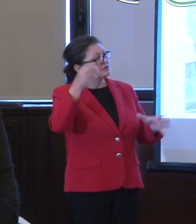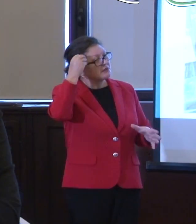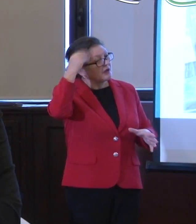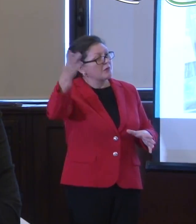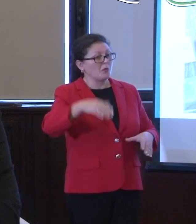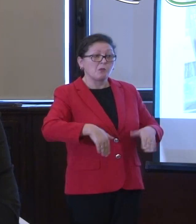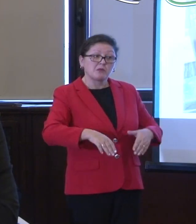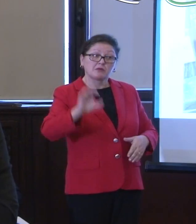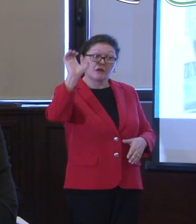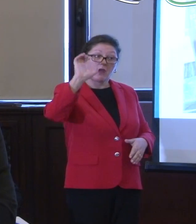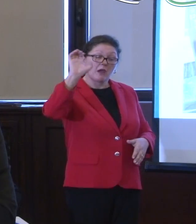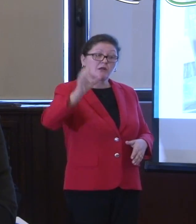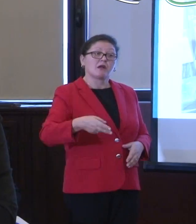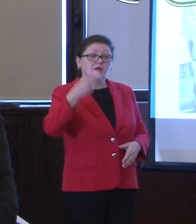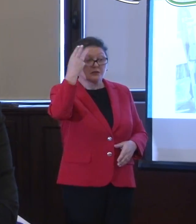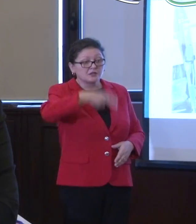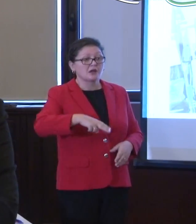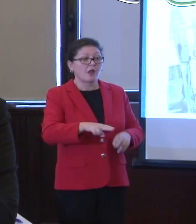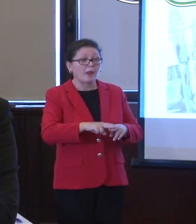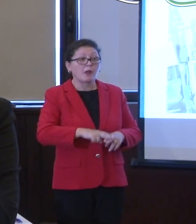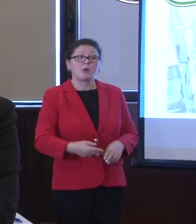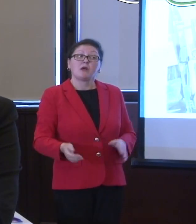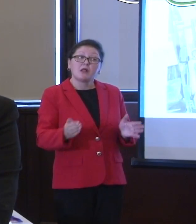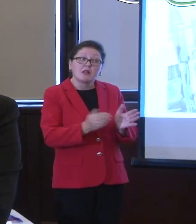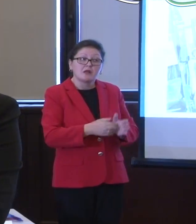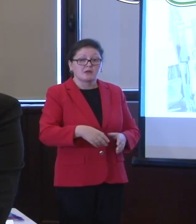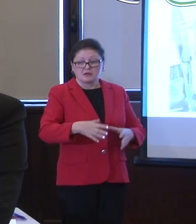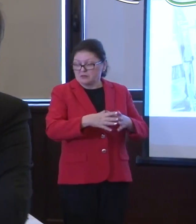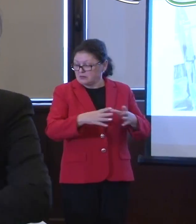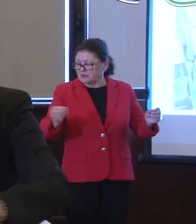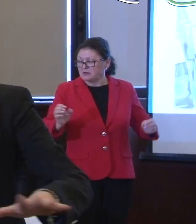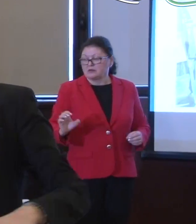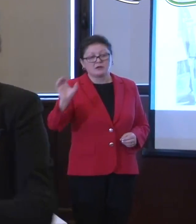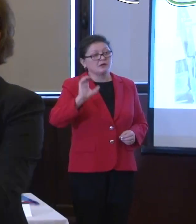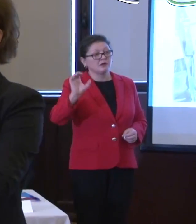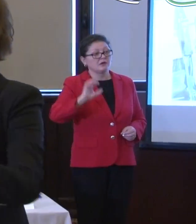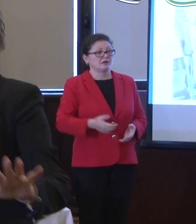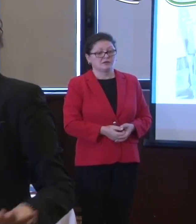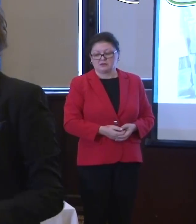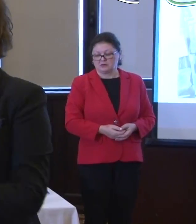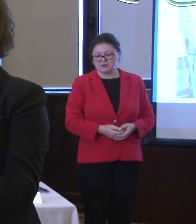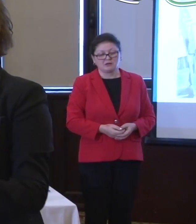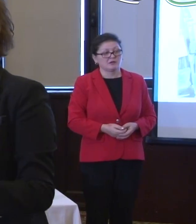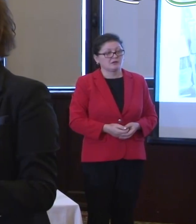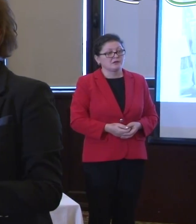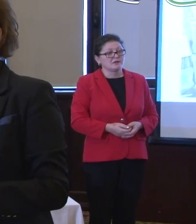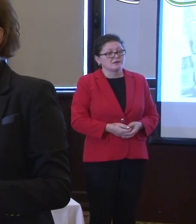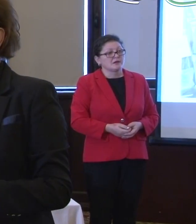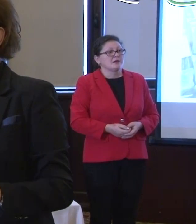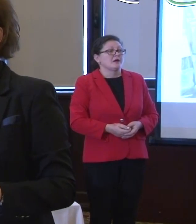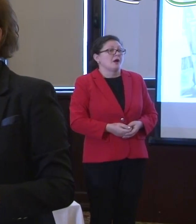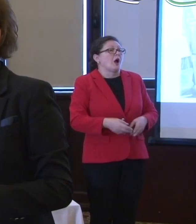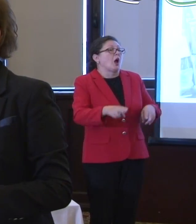ministru european care înțelege cum ar trebui să arate o țară europeană. Eleptă să purăți toate hățișurile,